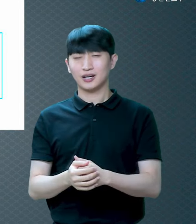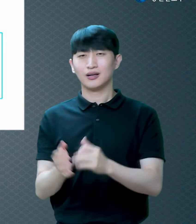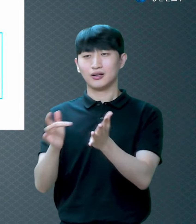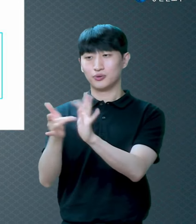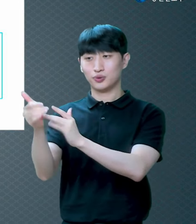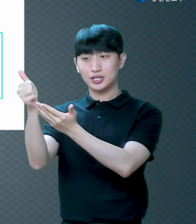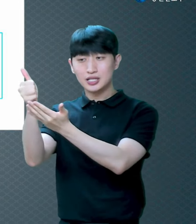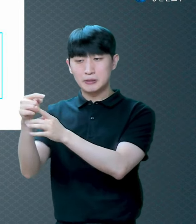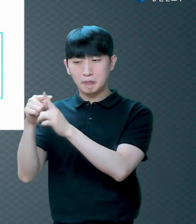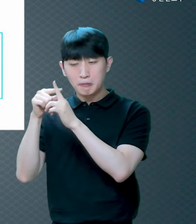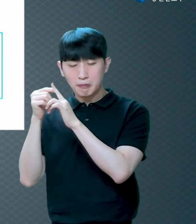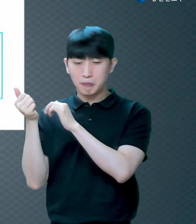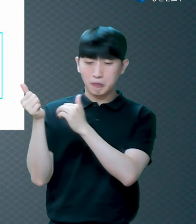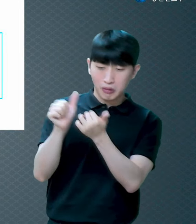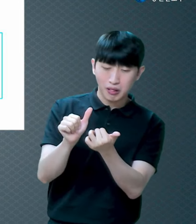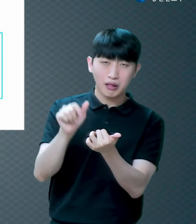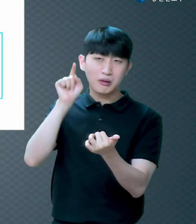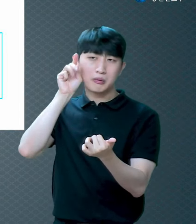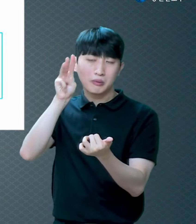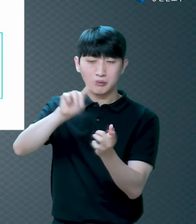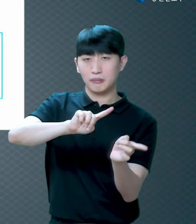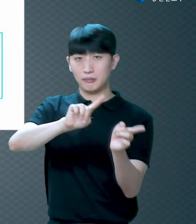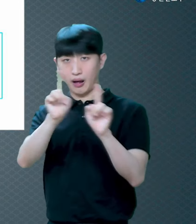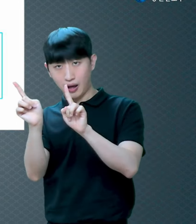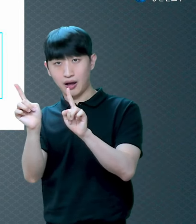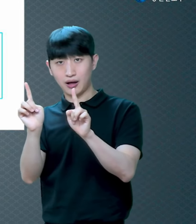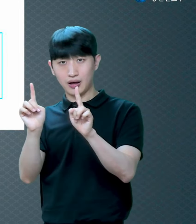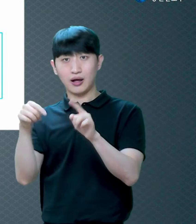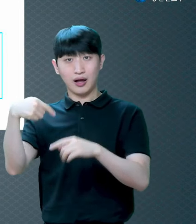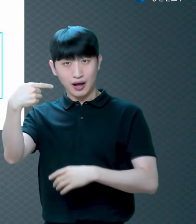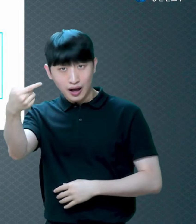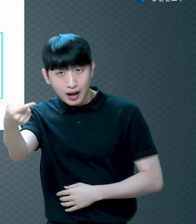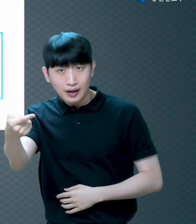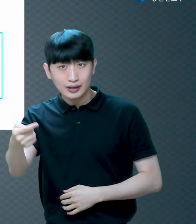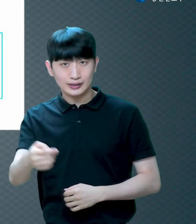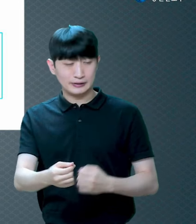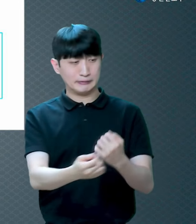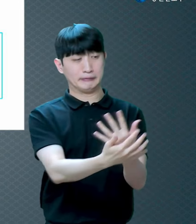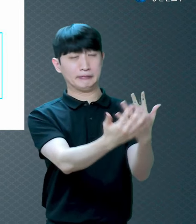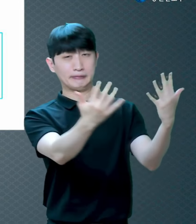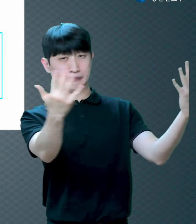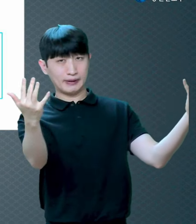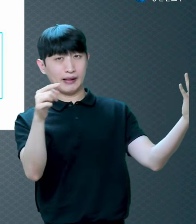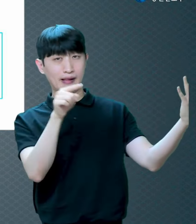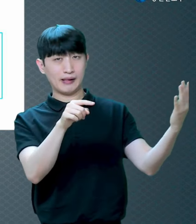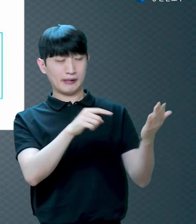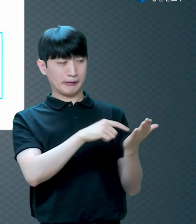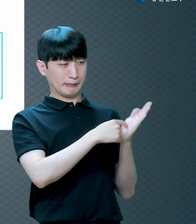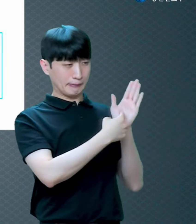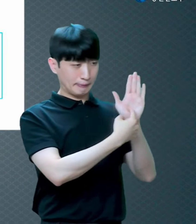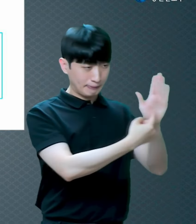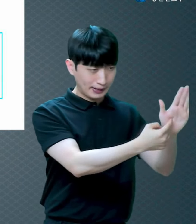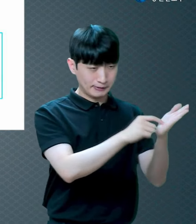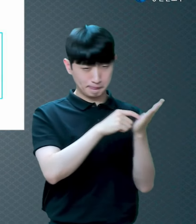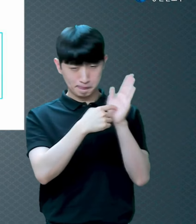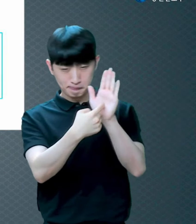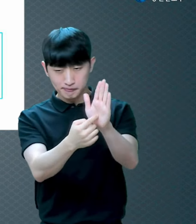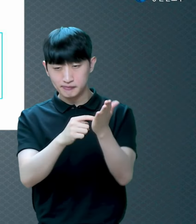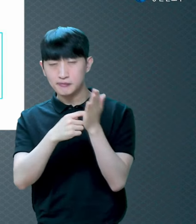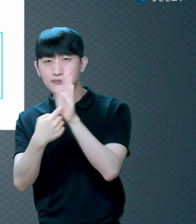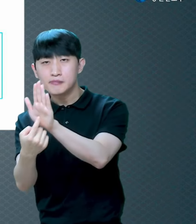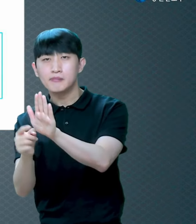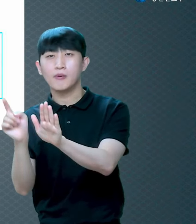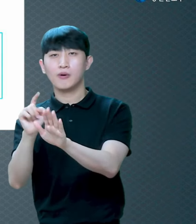나서 사흘 만에 살아나시고 나서 많은 사람들에게 보여주셨다 다시 살아났다는 것을